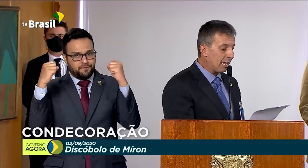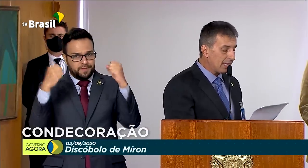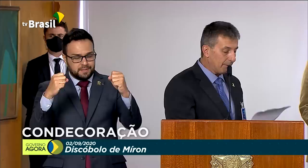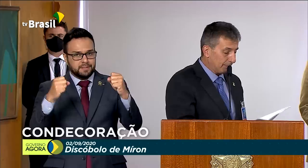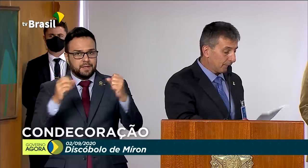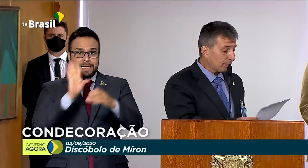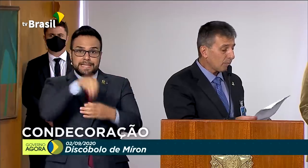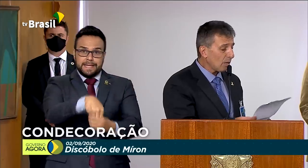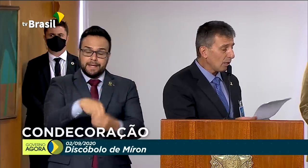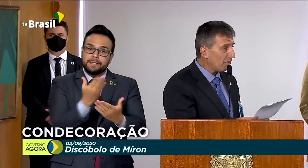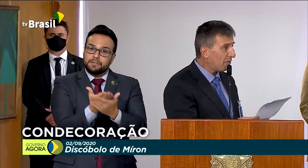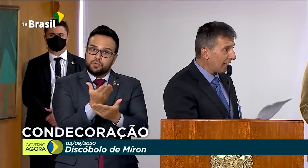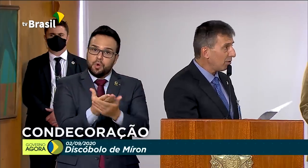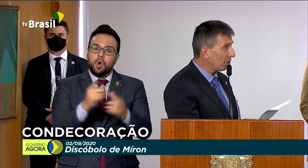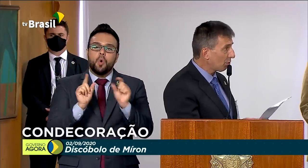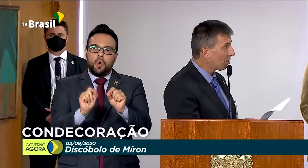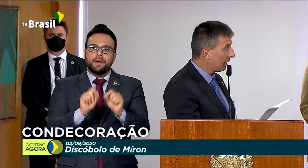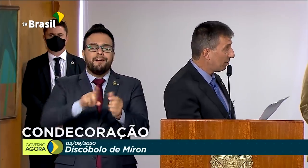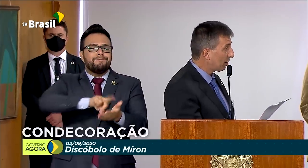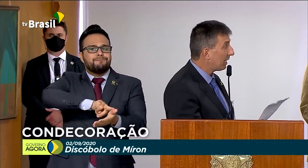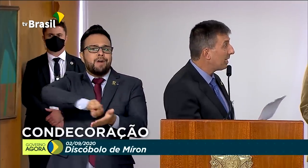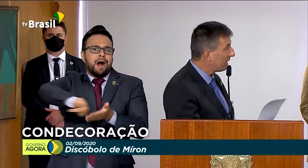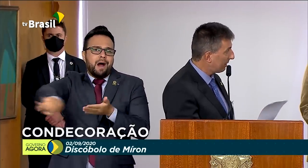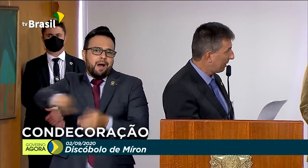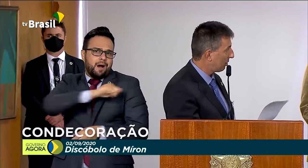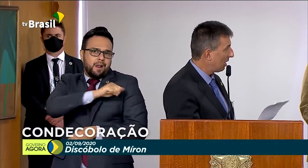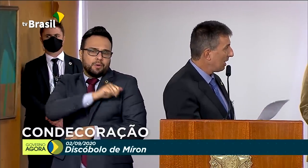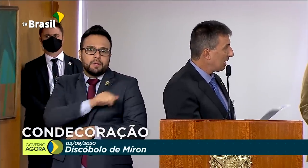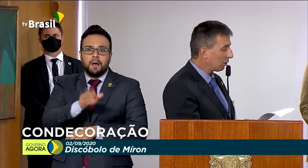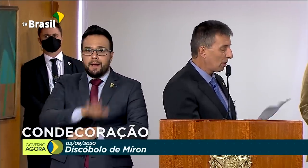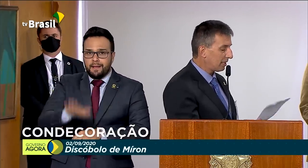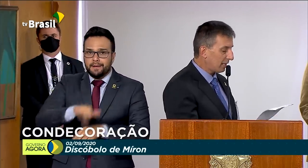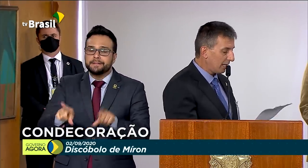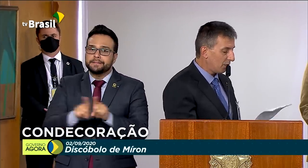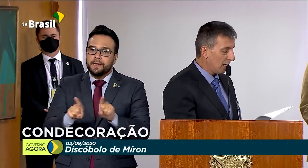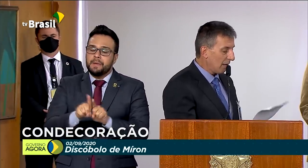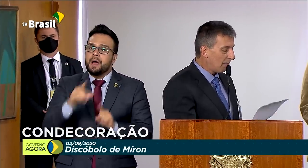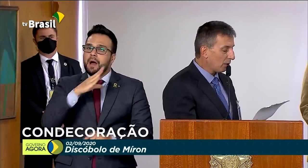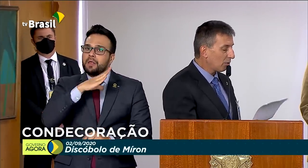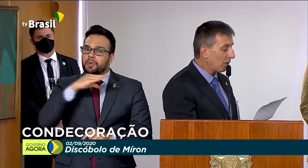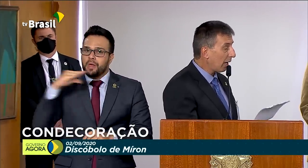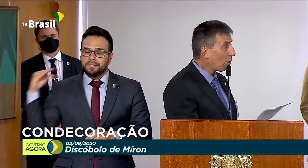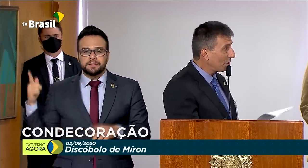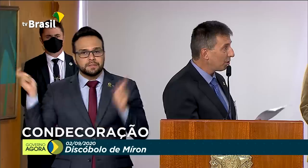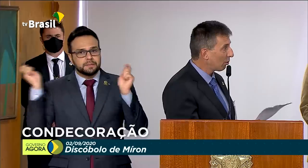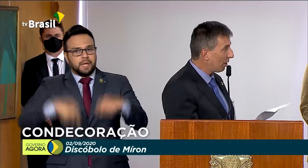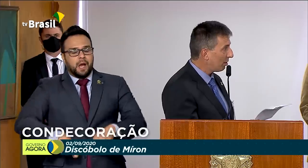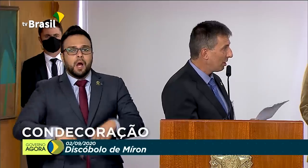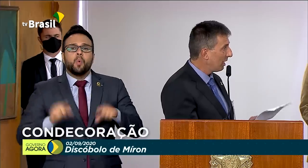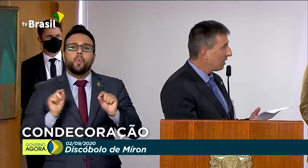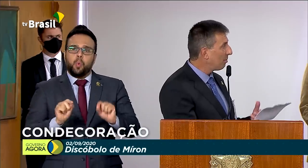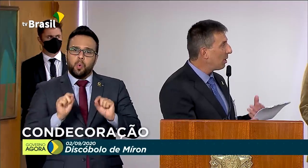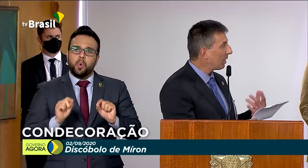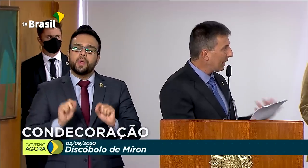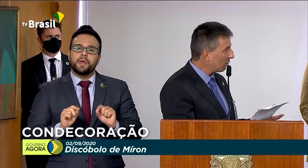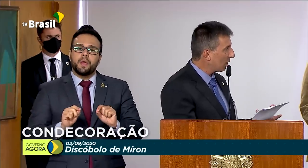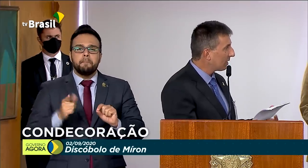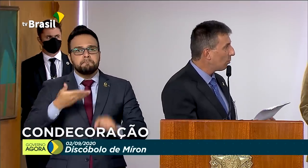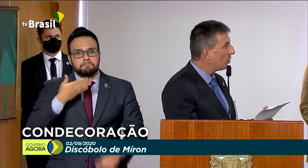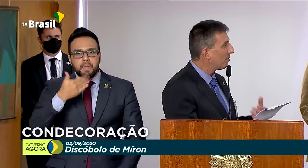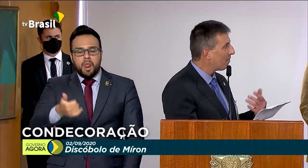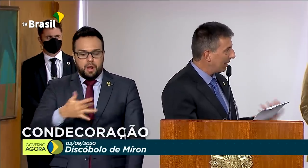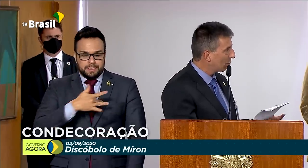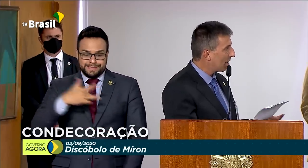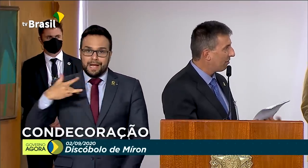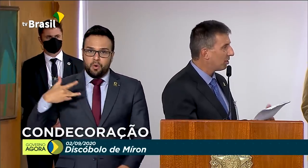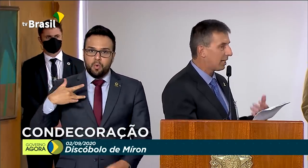para que aí vários estudantes, crianças e adolescentes possam ter condições de melhorar a sua